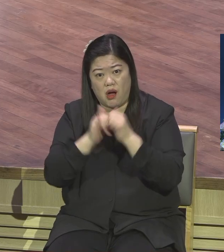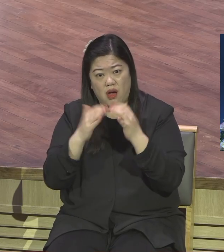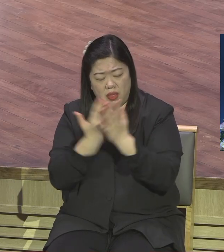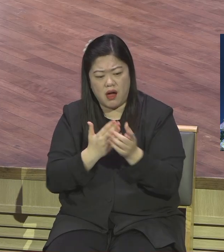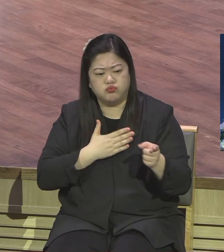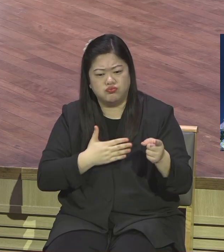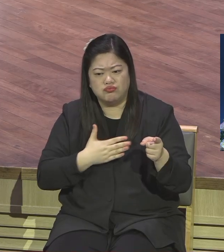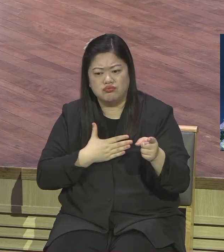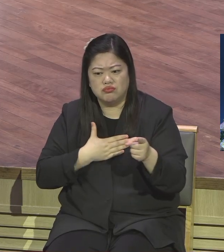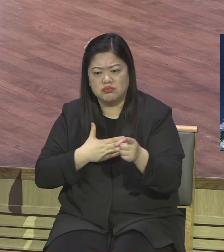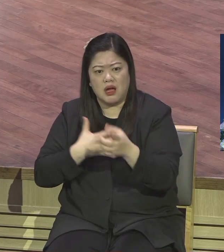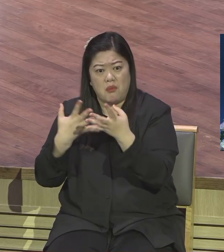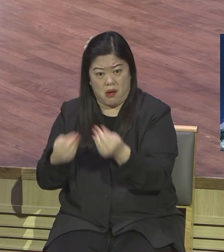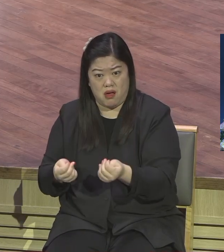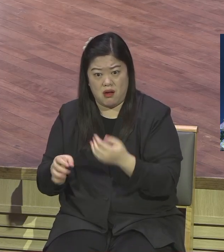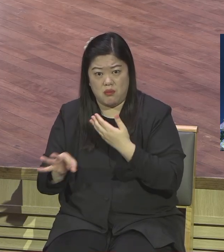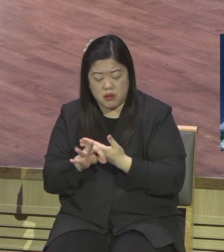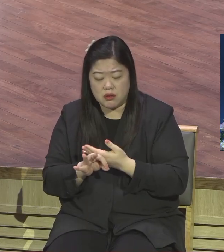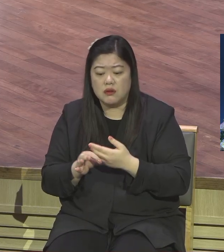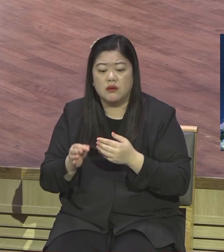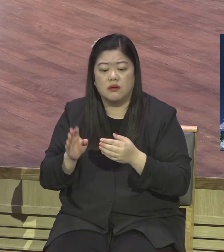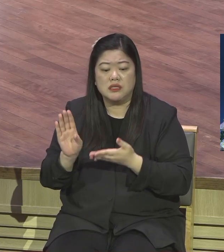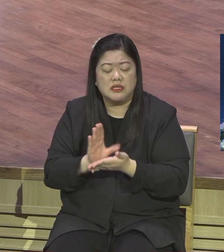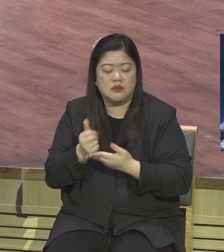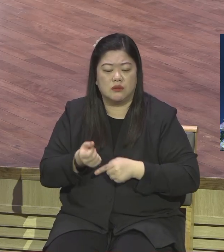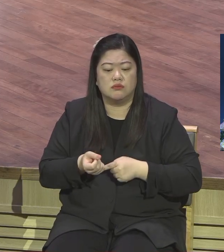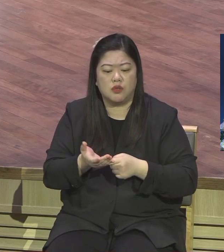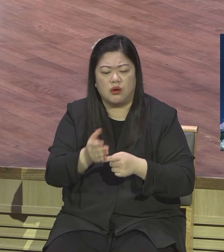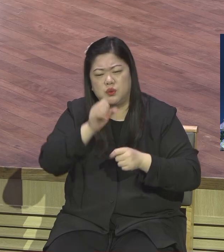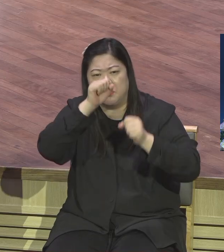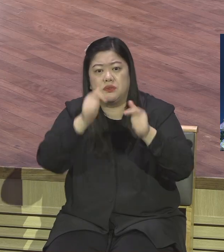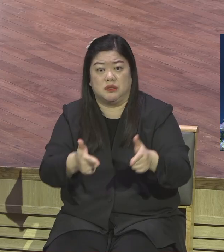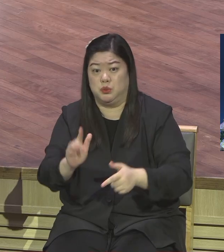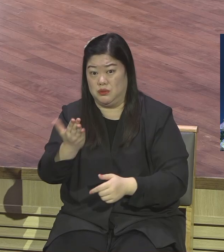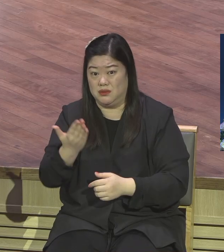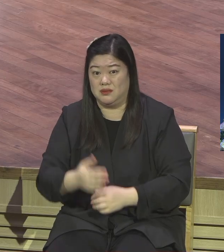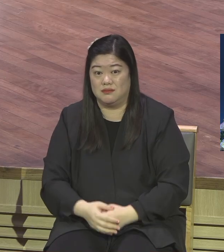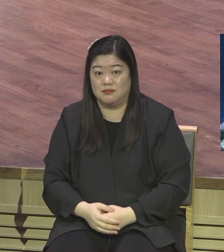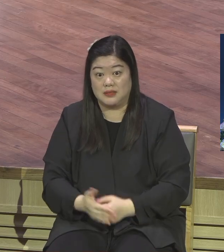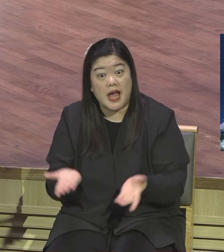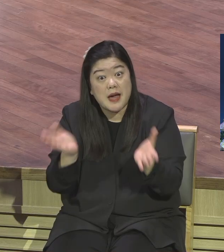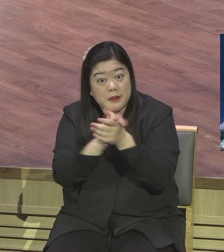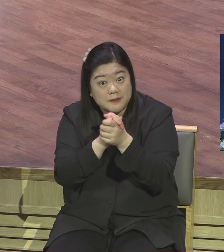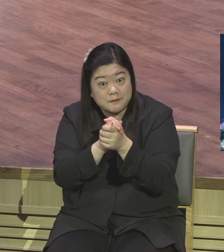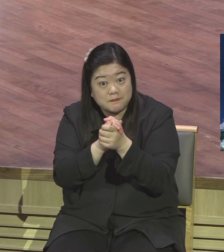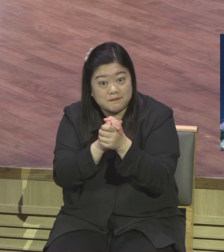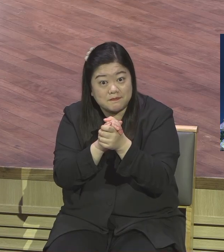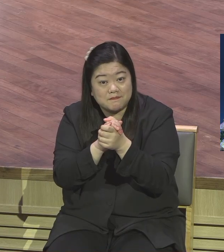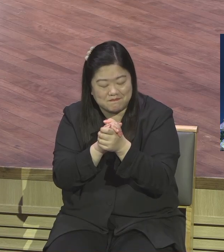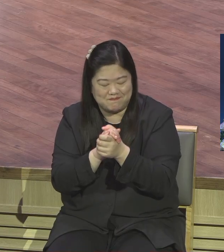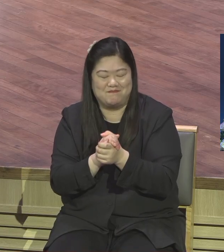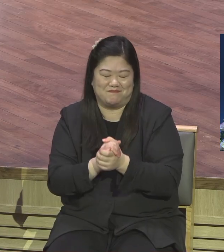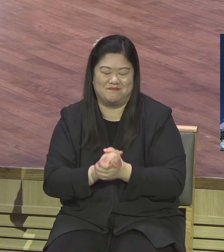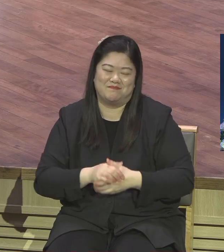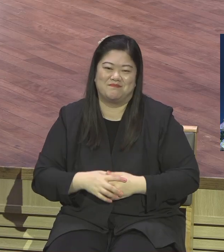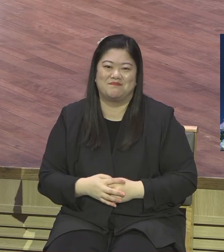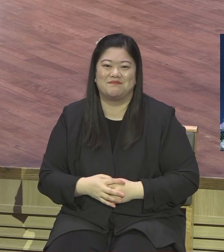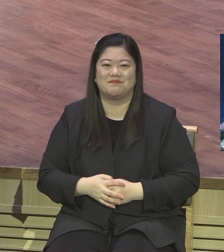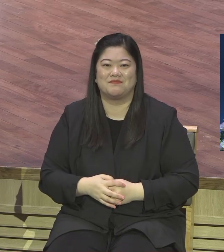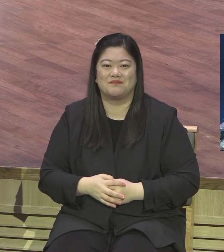그러니까 복음 증가할 수 있는 기회 우리는 기회로 봐야 됩니다 아멘 그래서 한 분 한 분